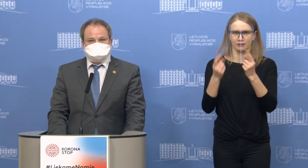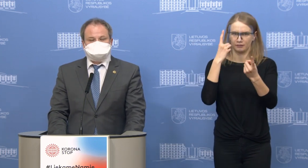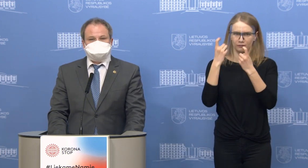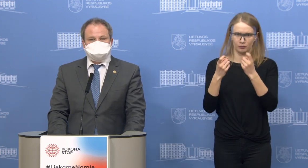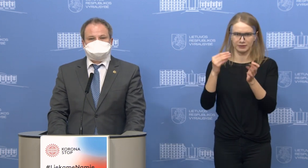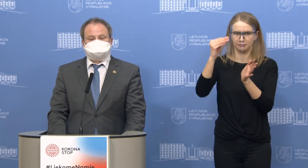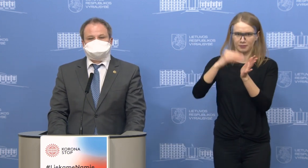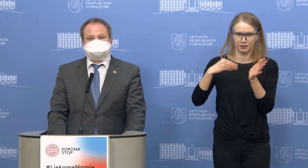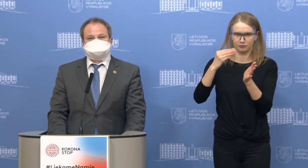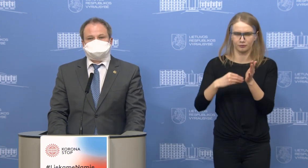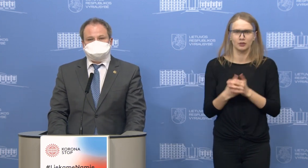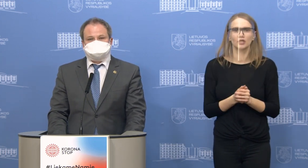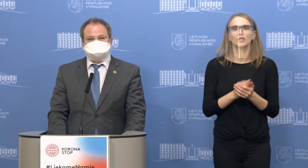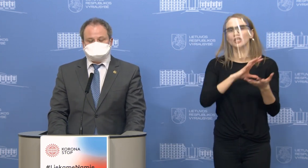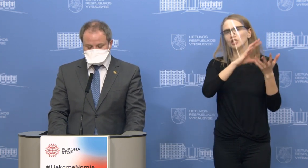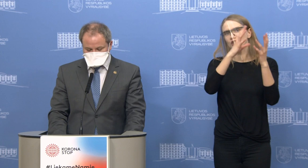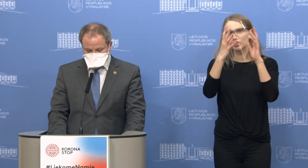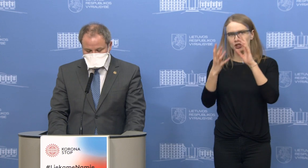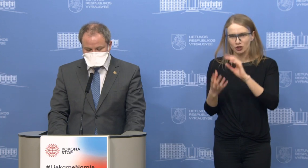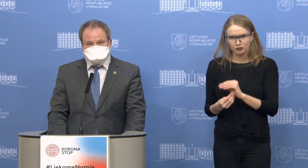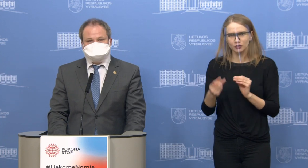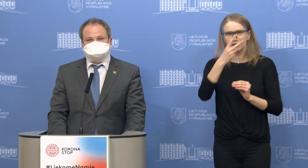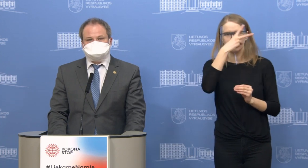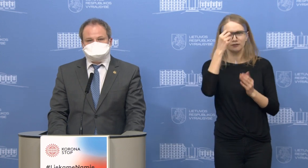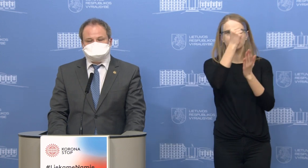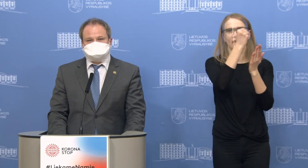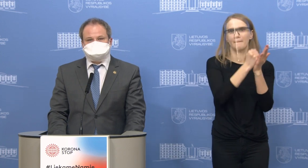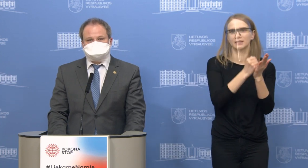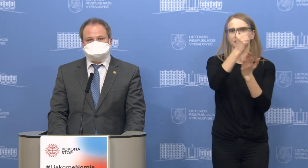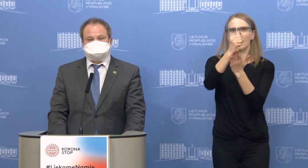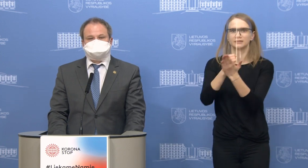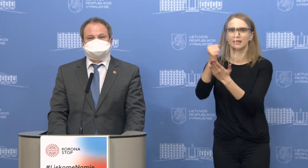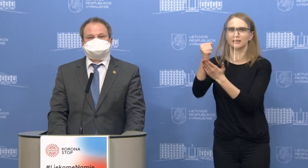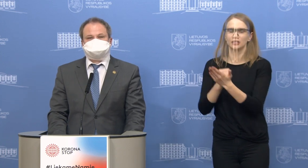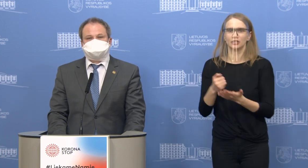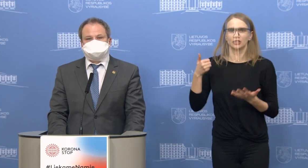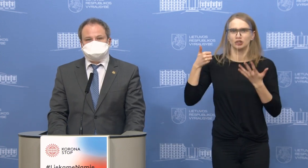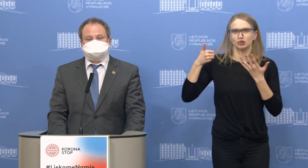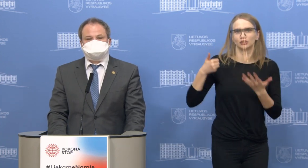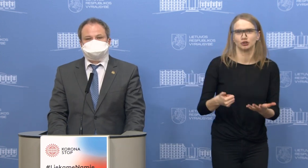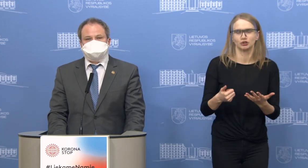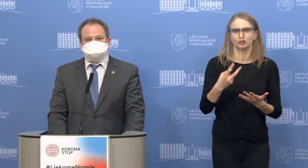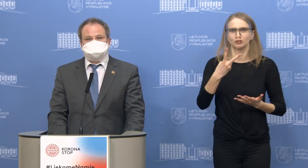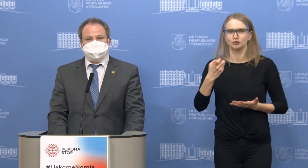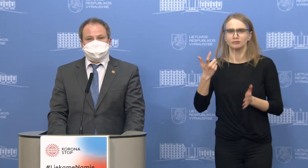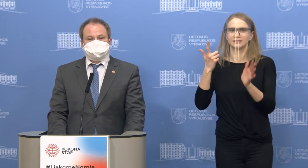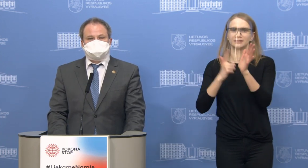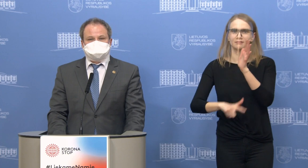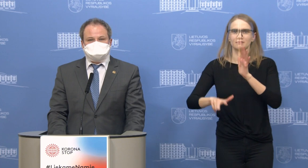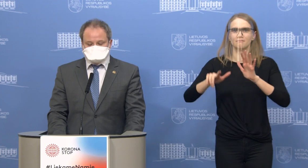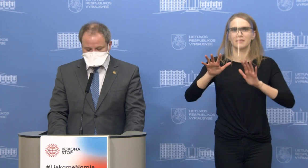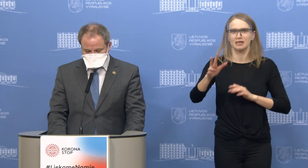iš viso į Lietuvos atstovybės buvo kreipiasi 6275 Lietuvos piliečiai,